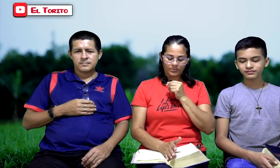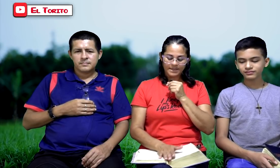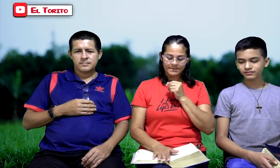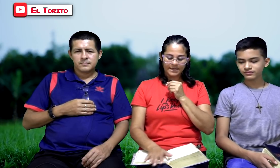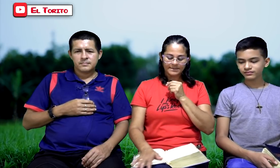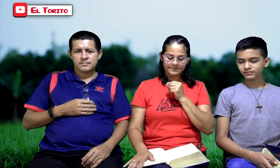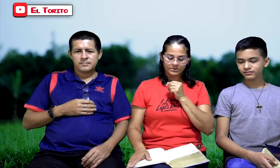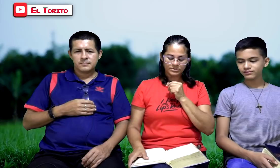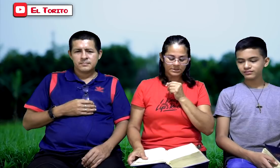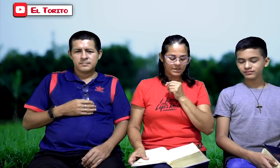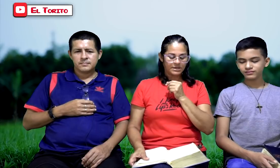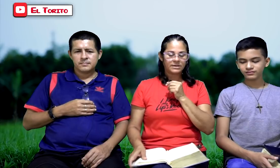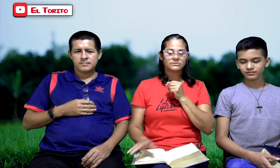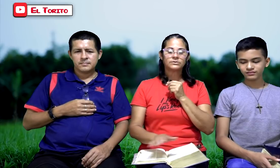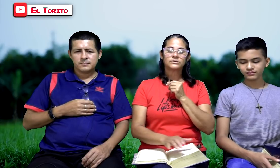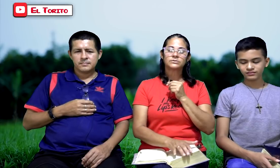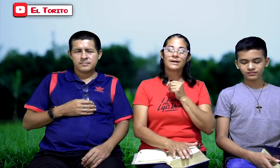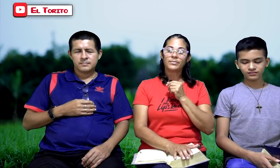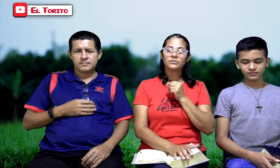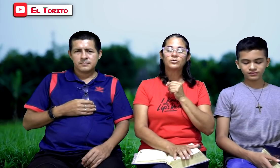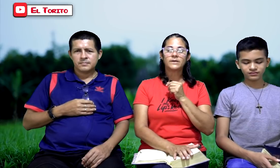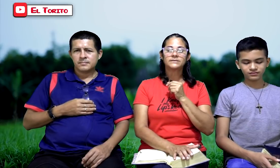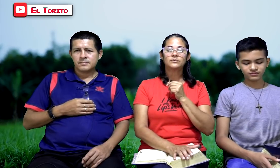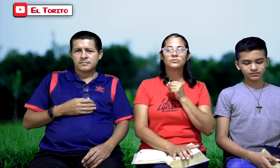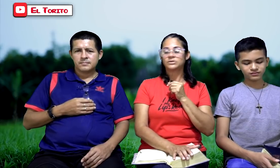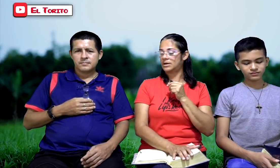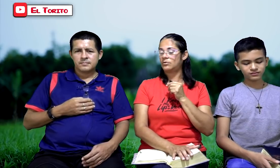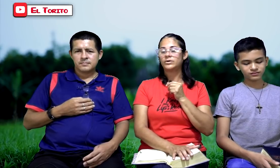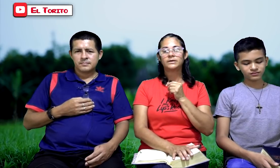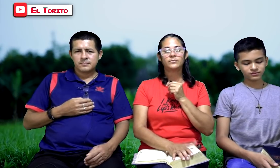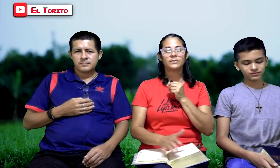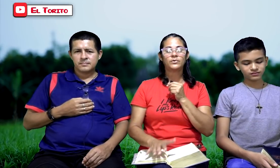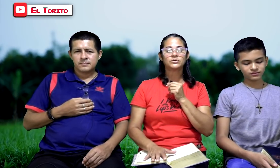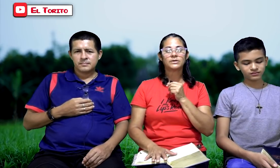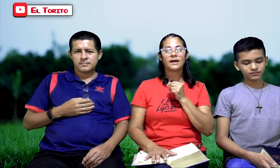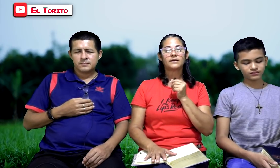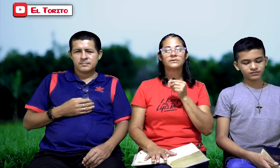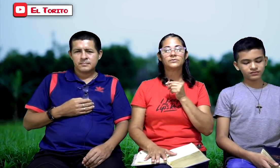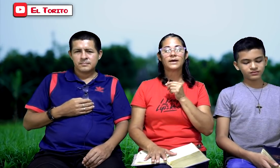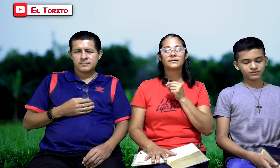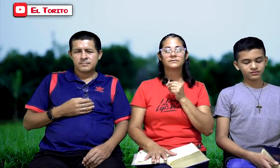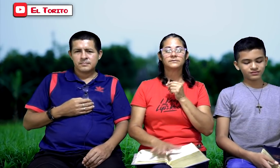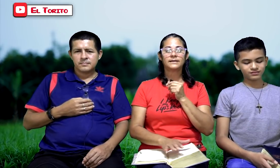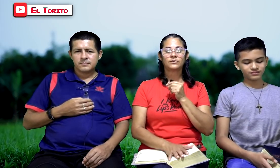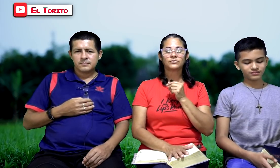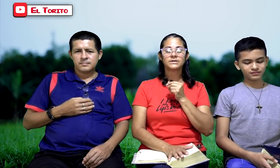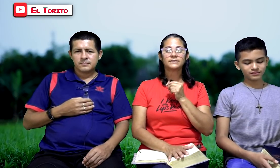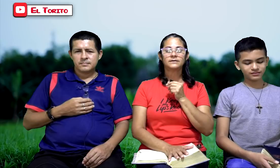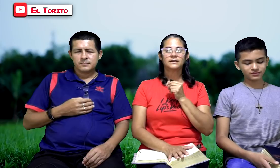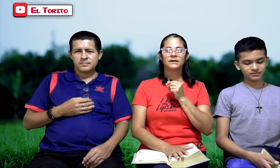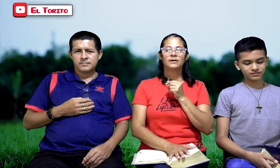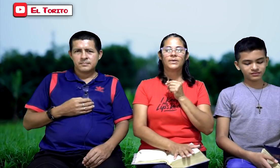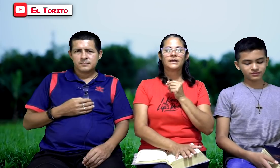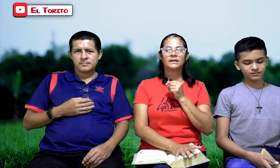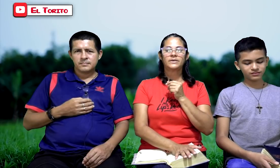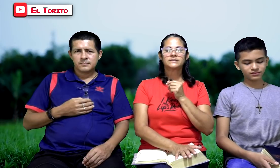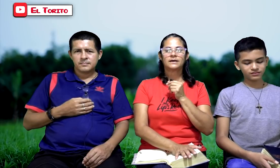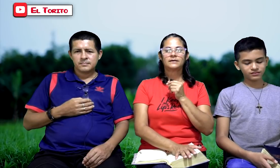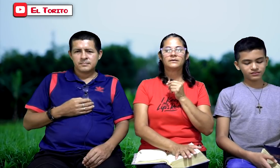más estos capítulos, versículos que hoy mi esposo les ha querido dar a conocer para que el mensaje